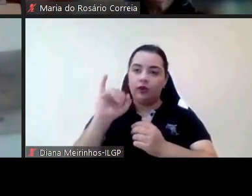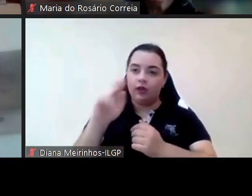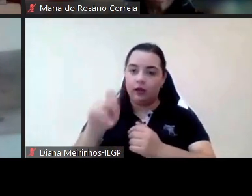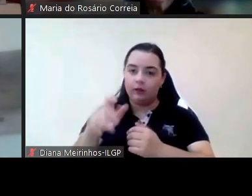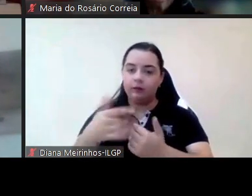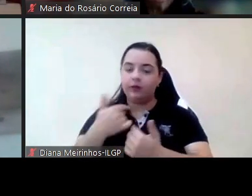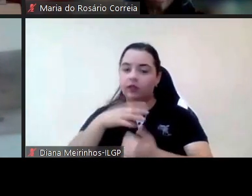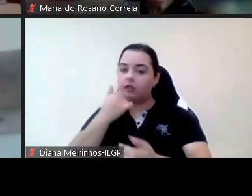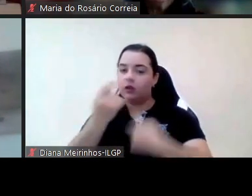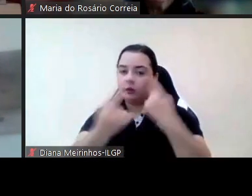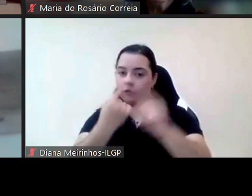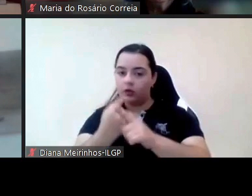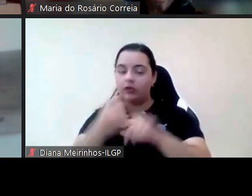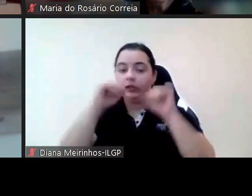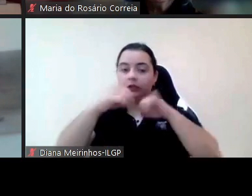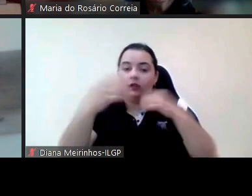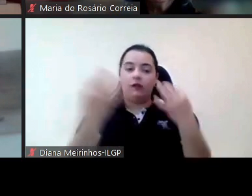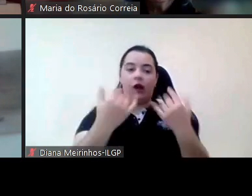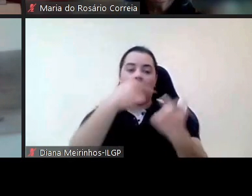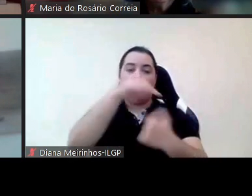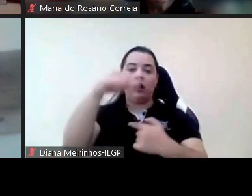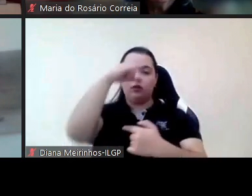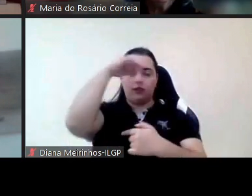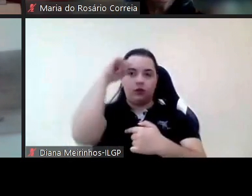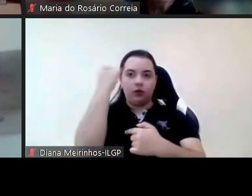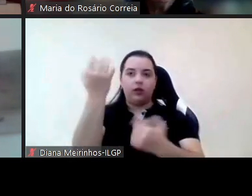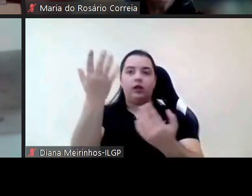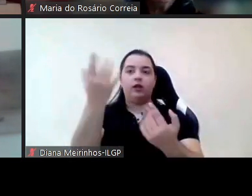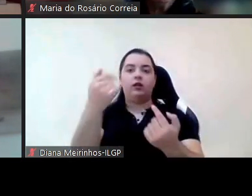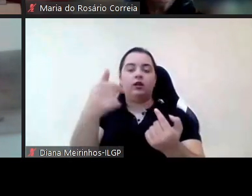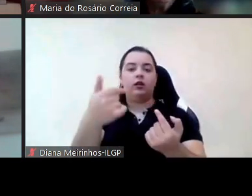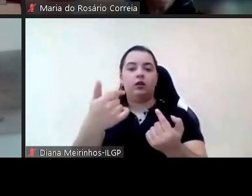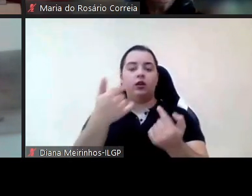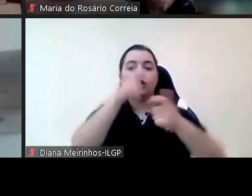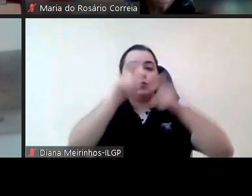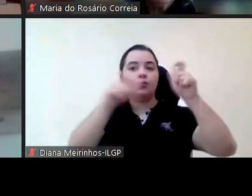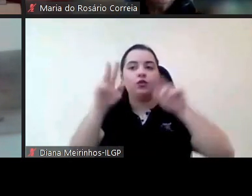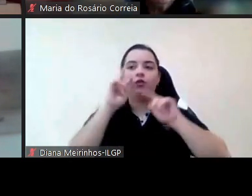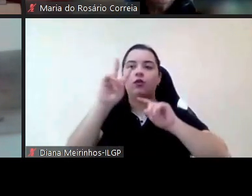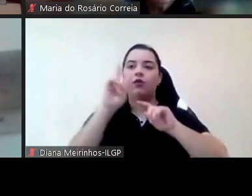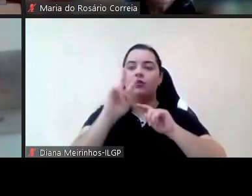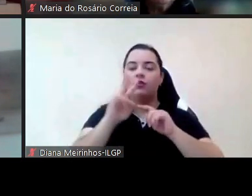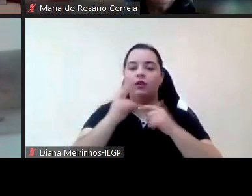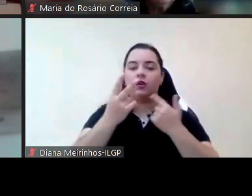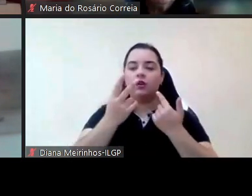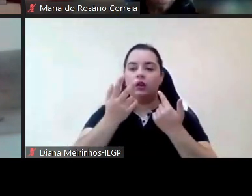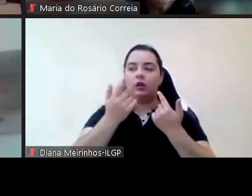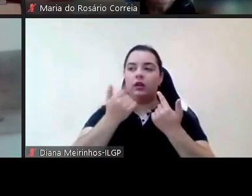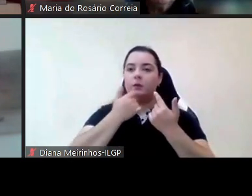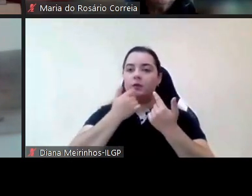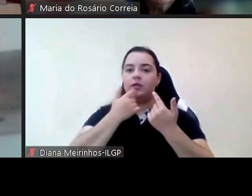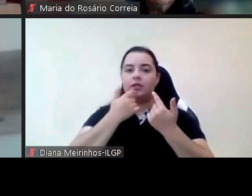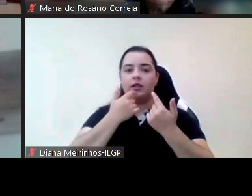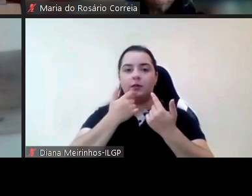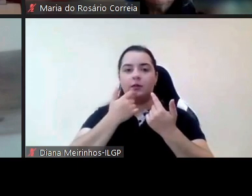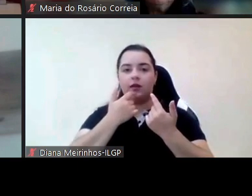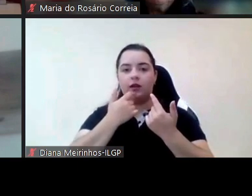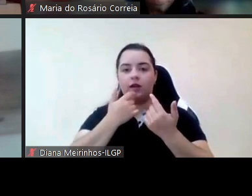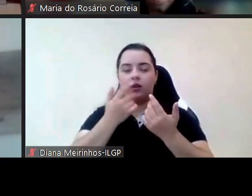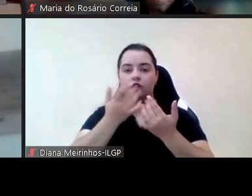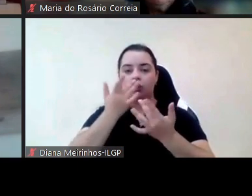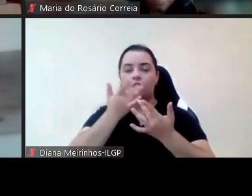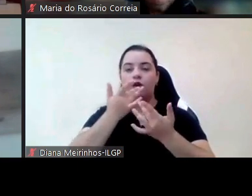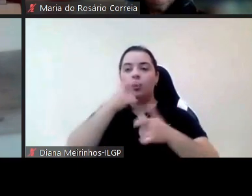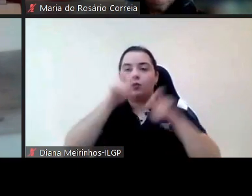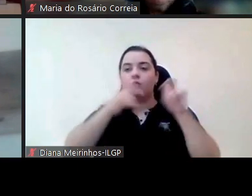eu identifico muito também aqui o nosso público identifica-se muito se calhar com aquilo que são as necessidades também de população imigrante de facto